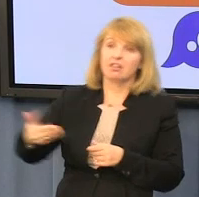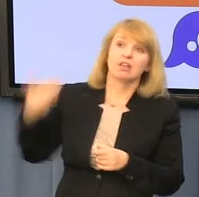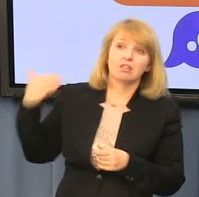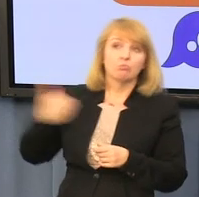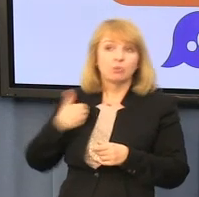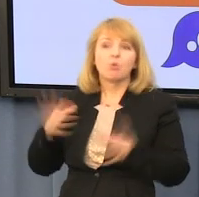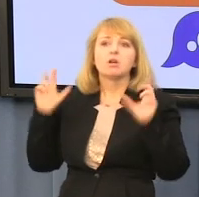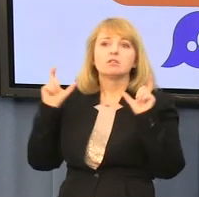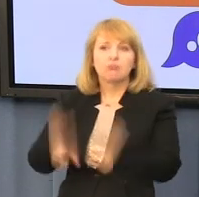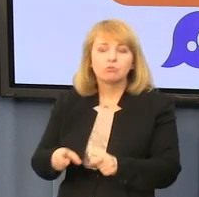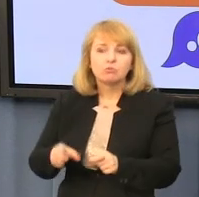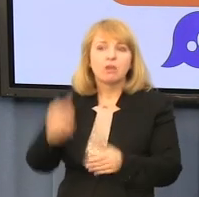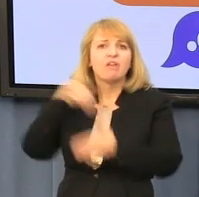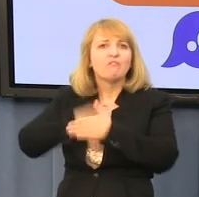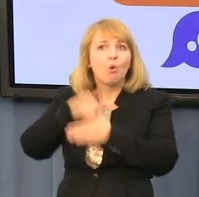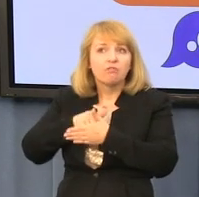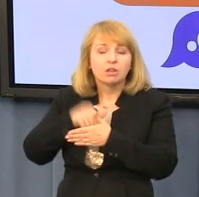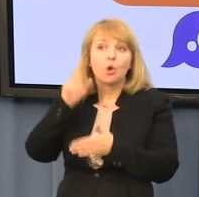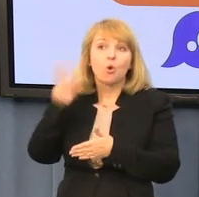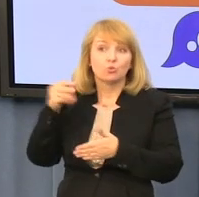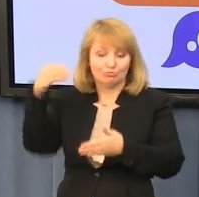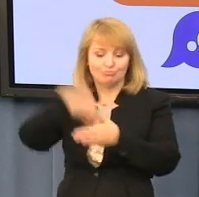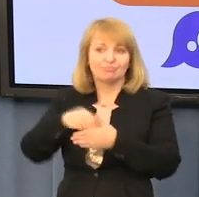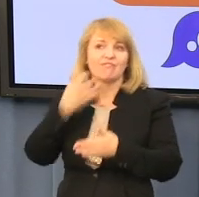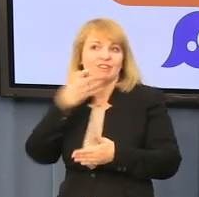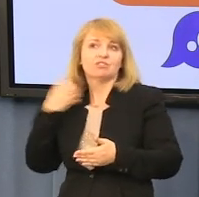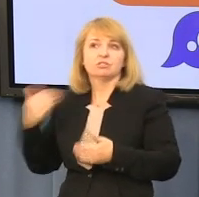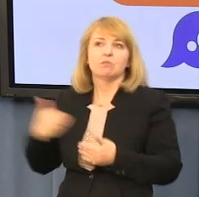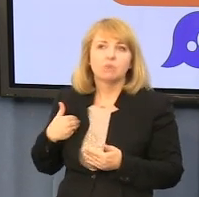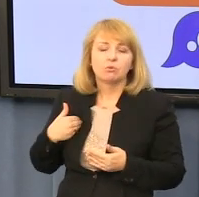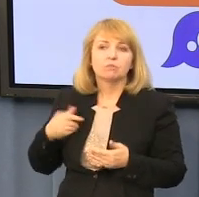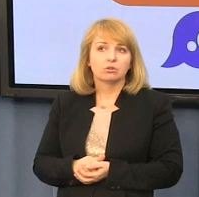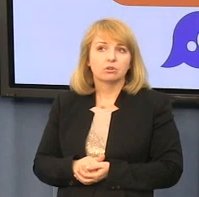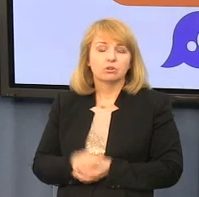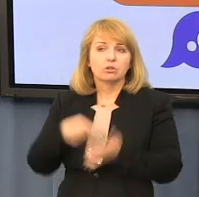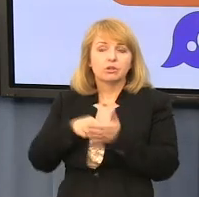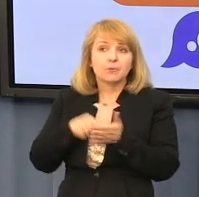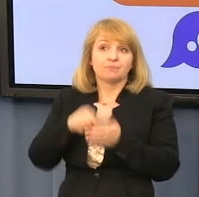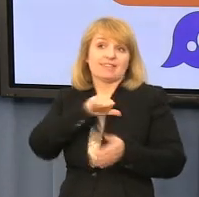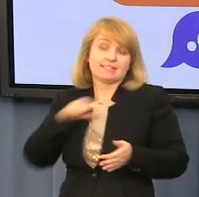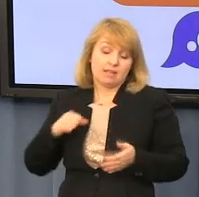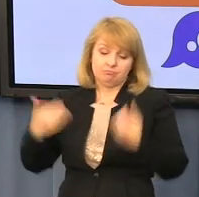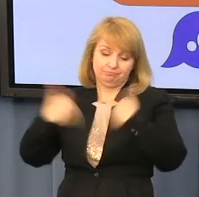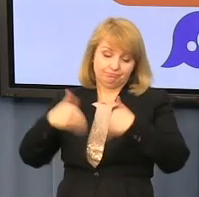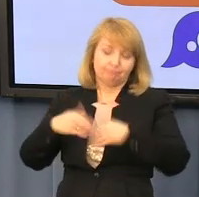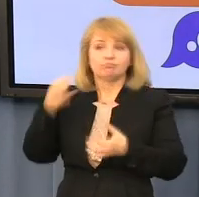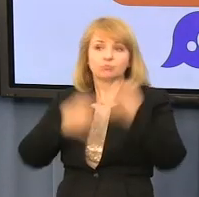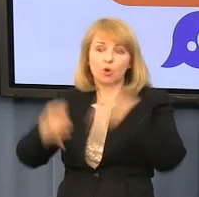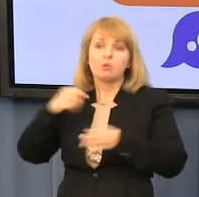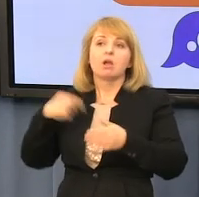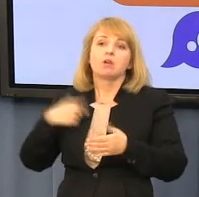jeden z wychowanków tego sierocińca, który przyznał się do tego, że zgwałcił 30 kobiet. Jak sam o sobie mówił, był